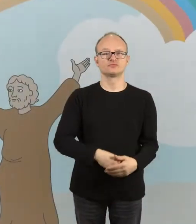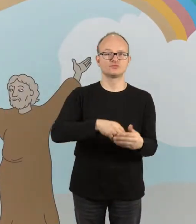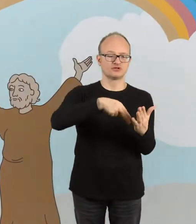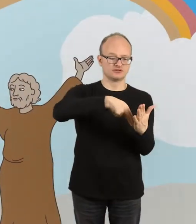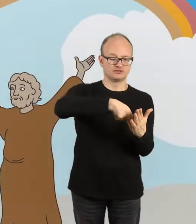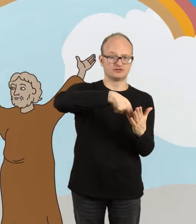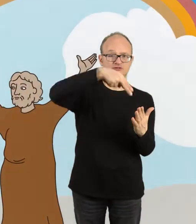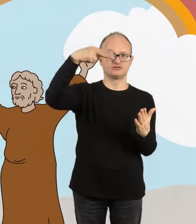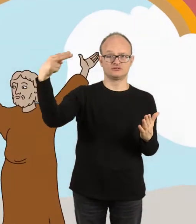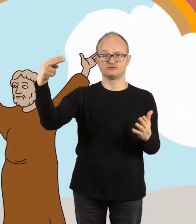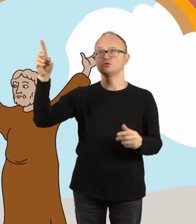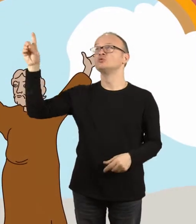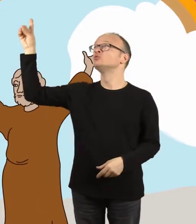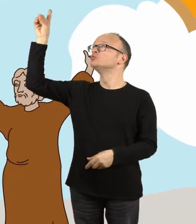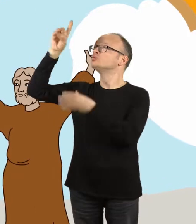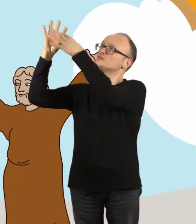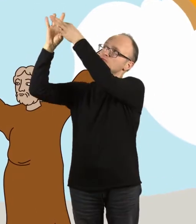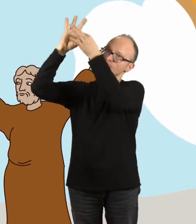Dieu fait alliance avec Noé.